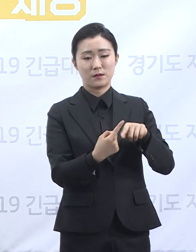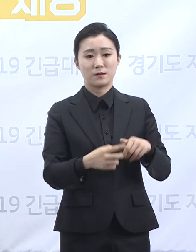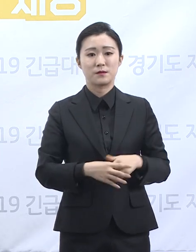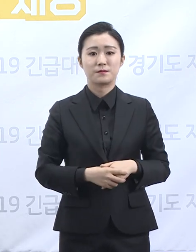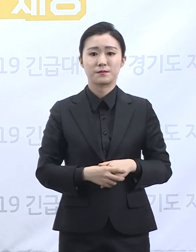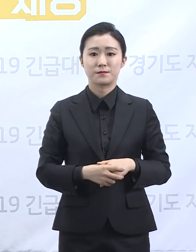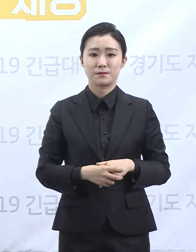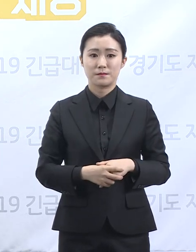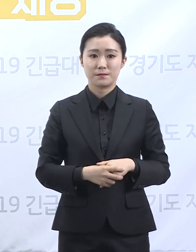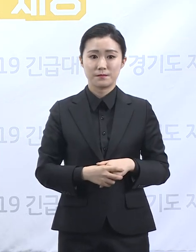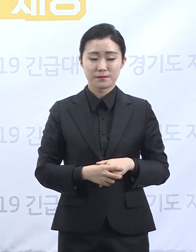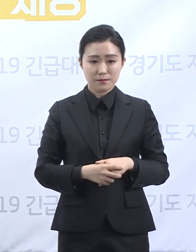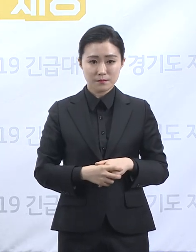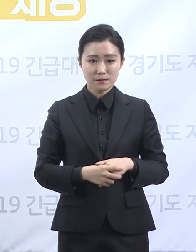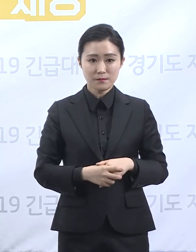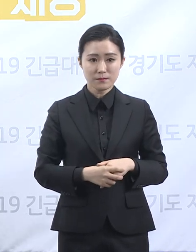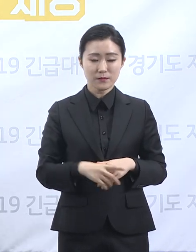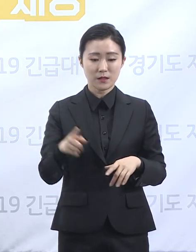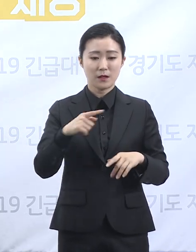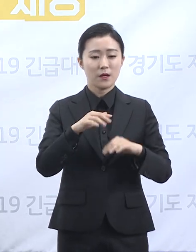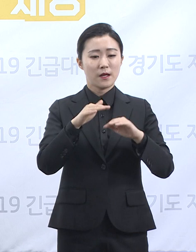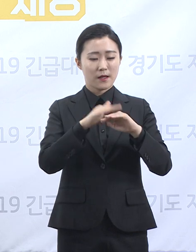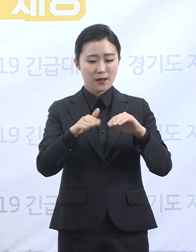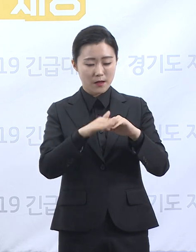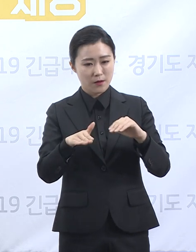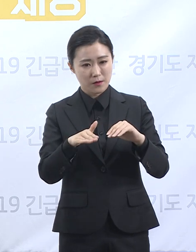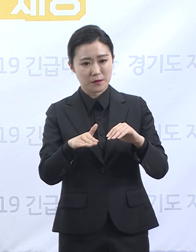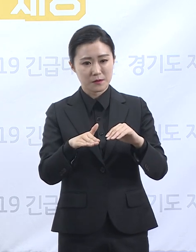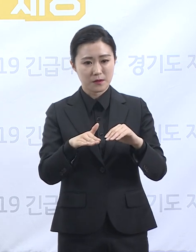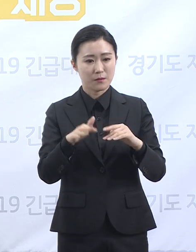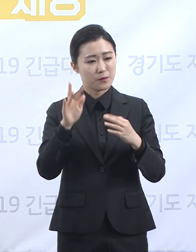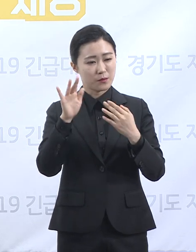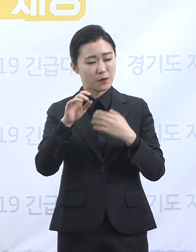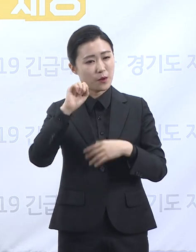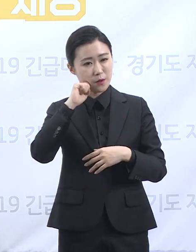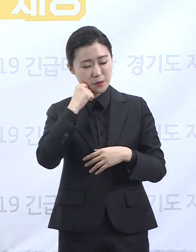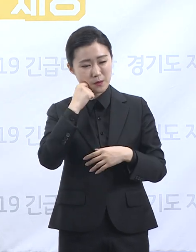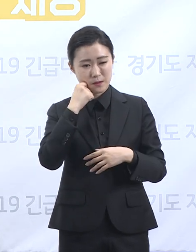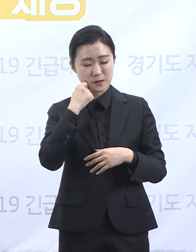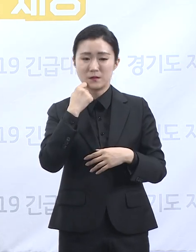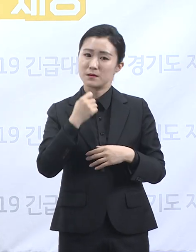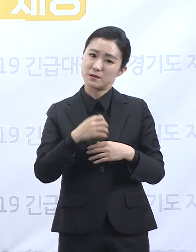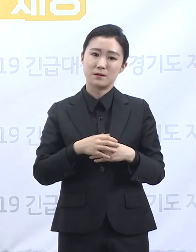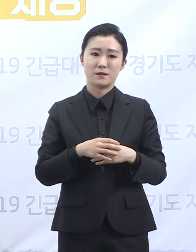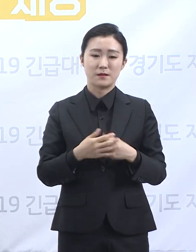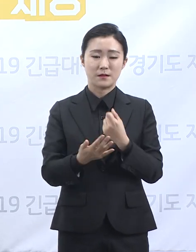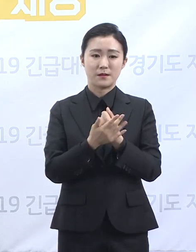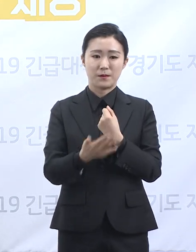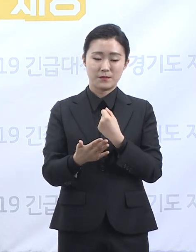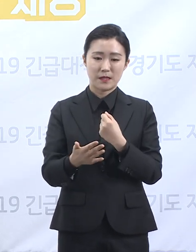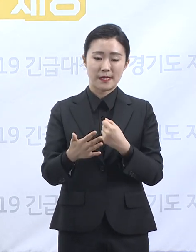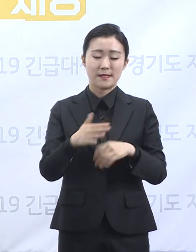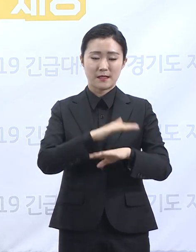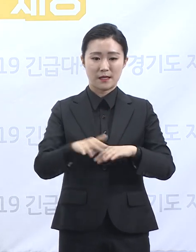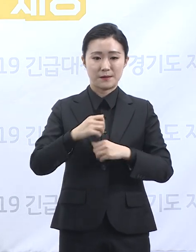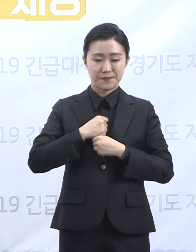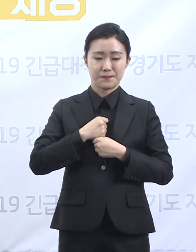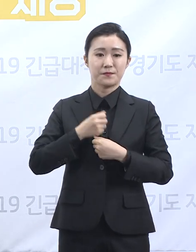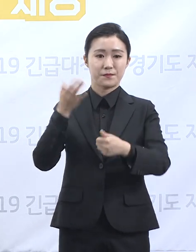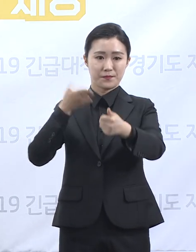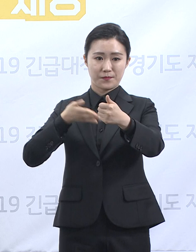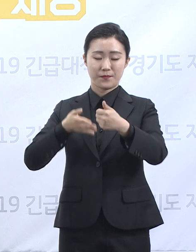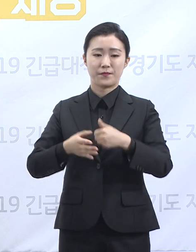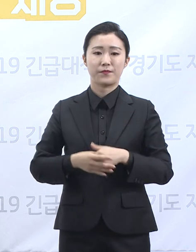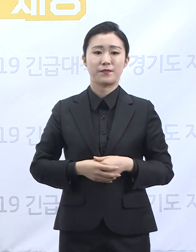이런 숙제를 풀기가 점점 더 어려워집니다. 부디 유념해 주십시오. 3월 말 4월 초의 첫